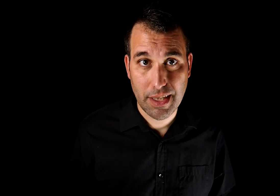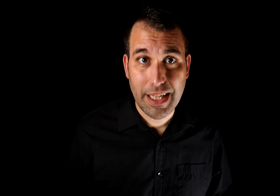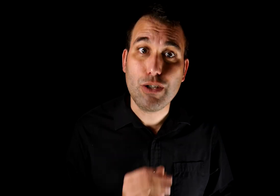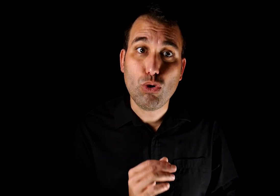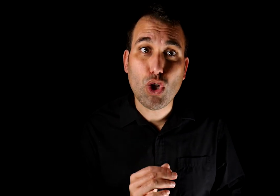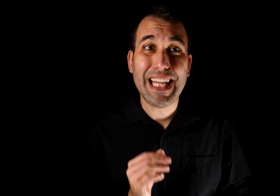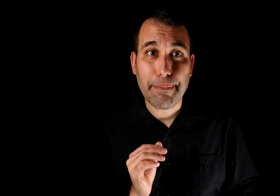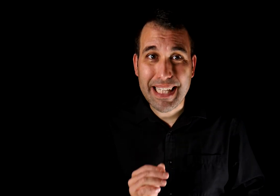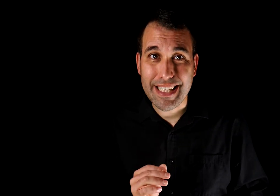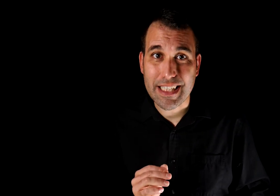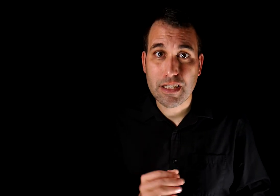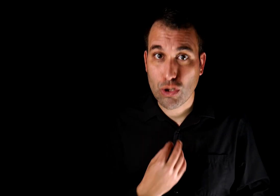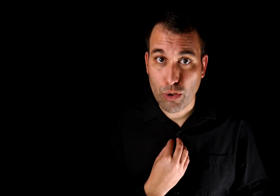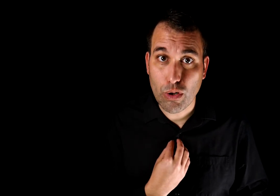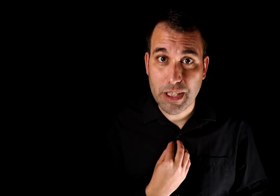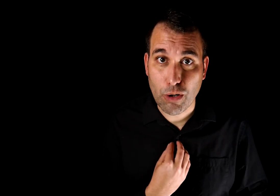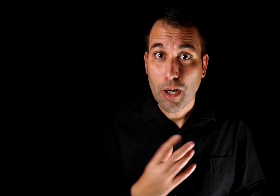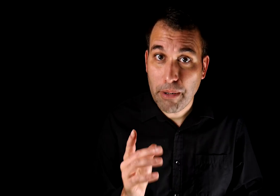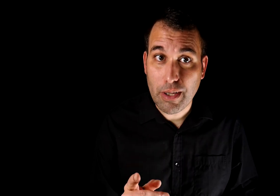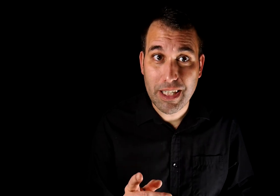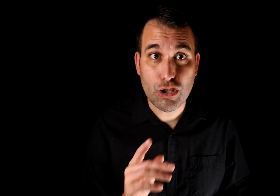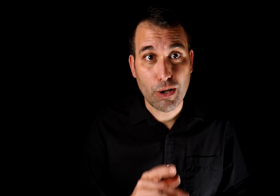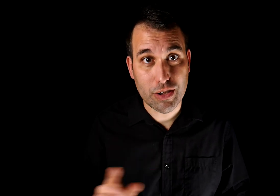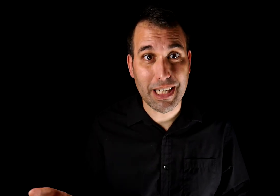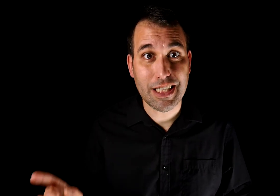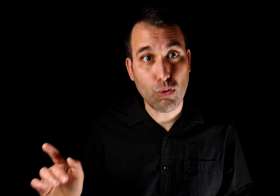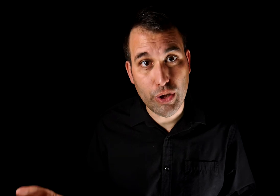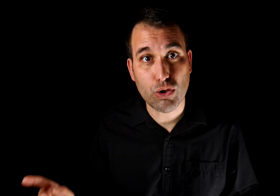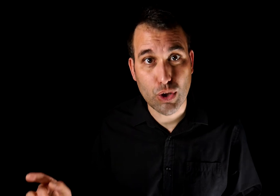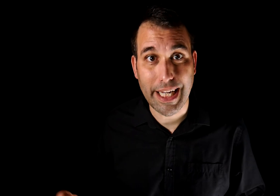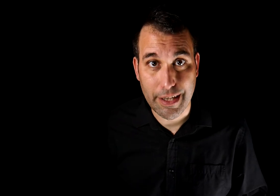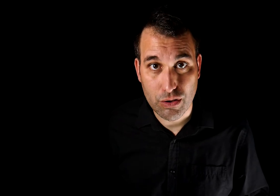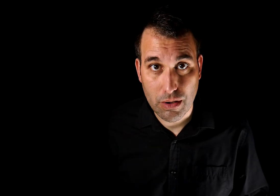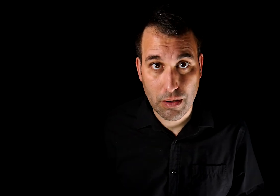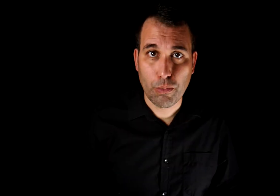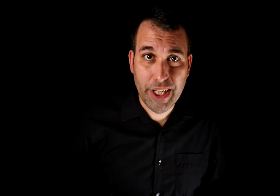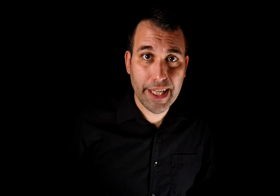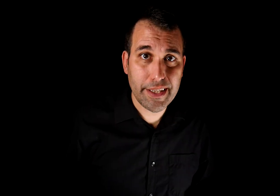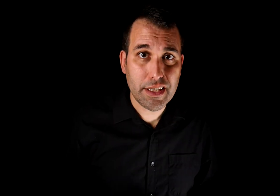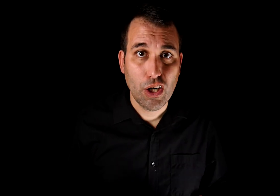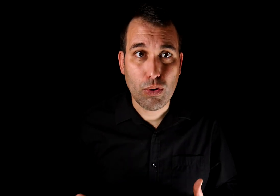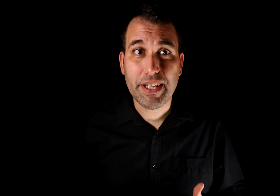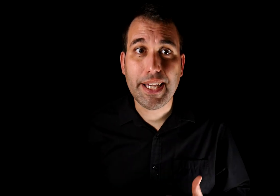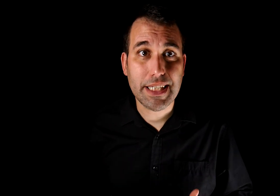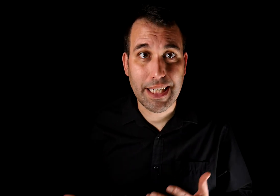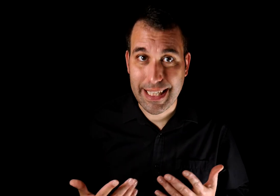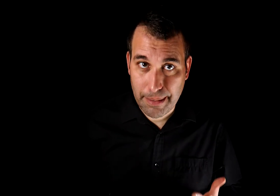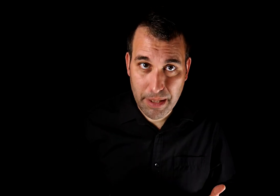incluso dramáticas sobre uno mismo pero también sobre los demás incluidos sus alegados. Como dije antes una vez que caes en la trampa